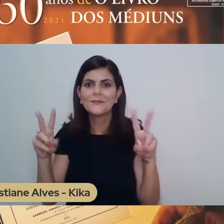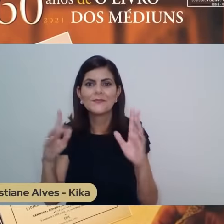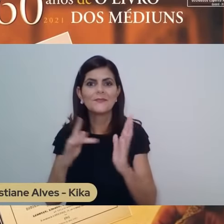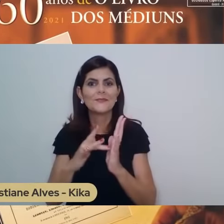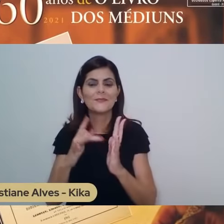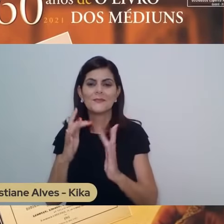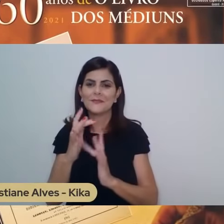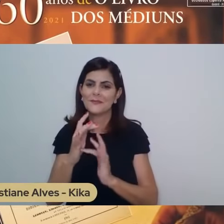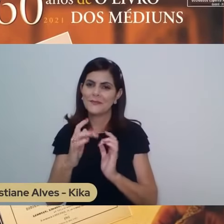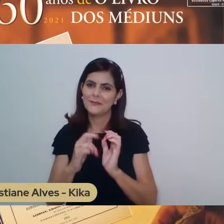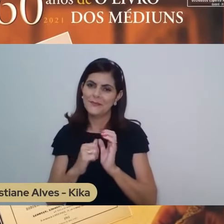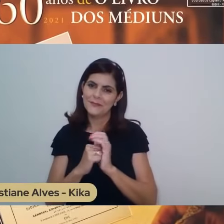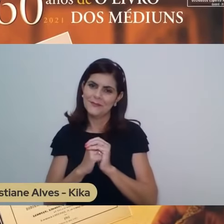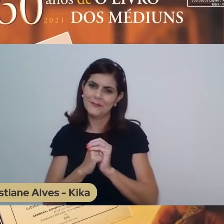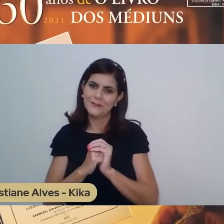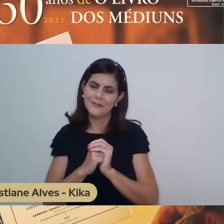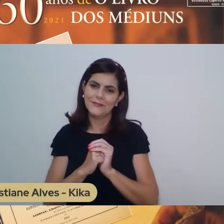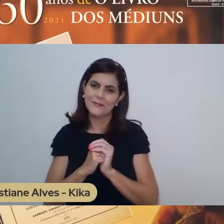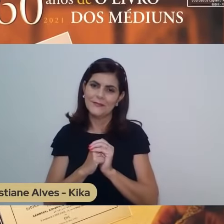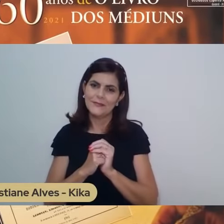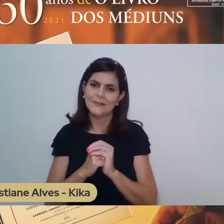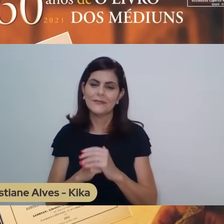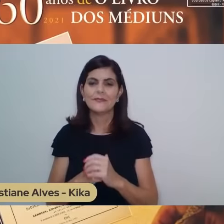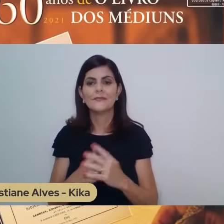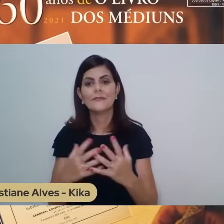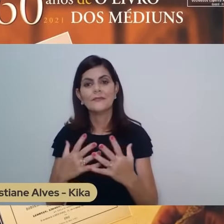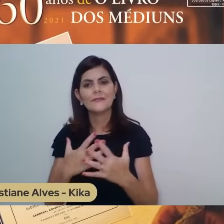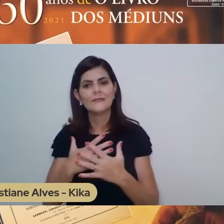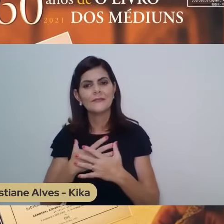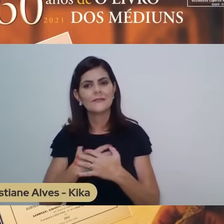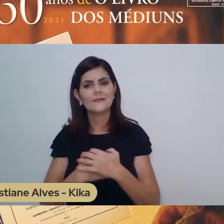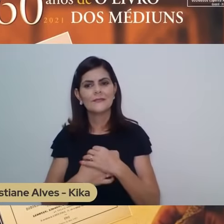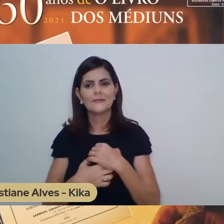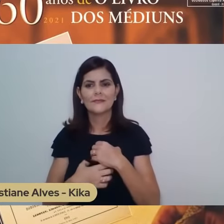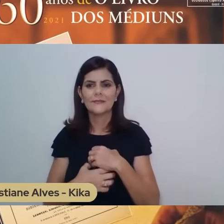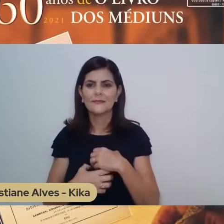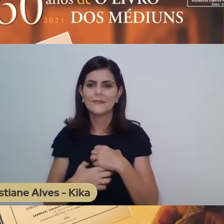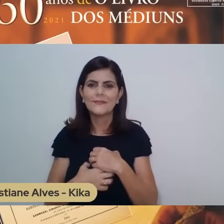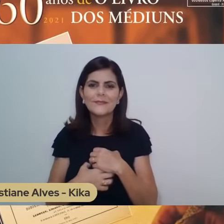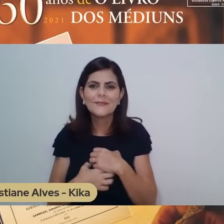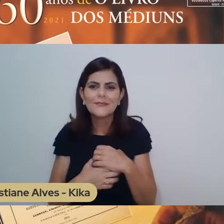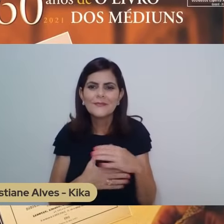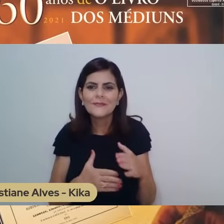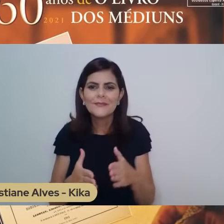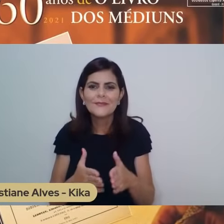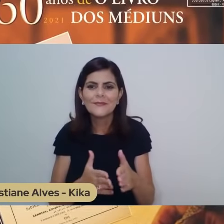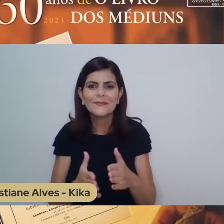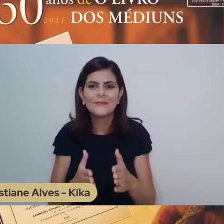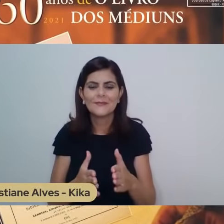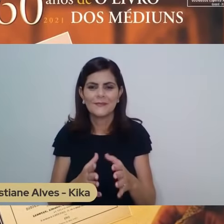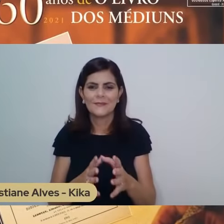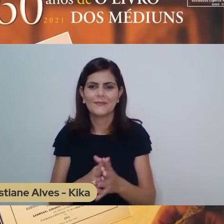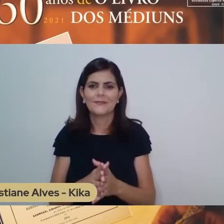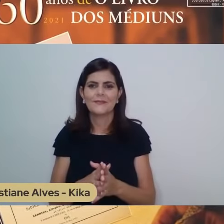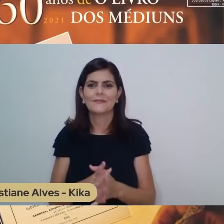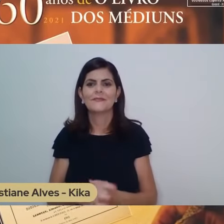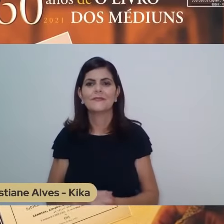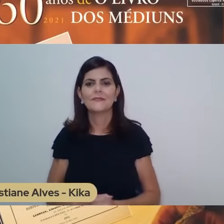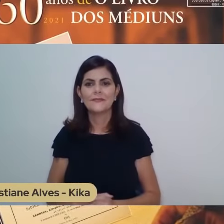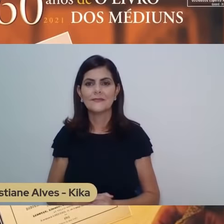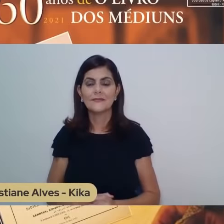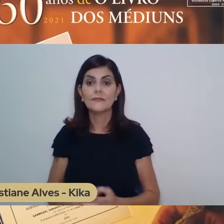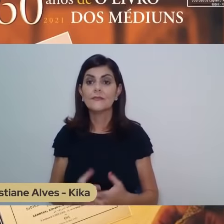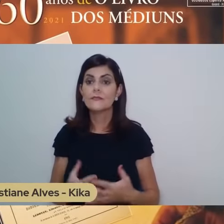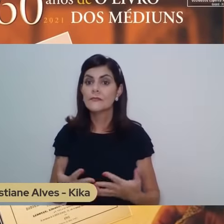seu verbo divino, e isso foi para nós um caminho de damasco. Então, na ânsia de